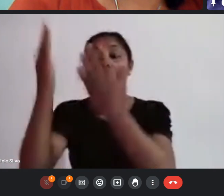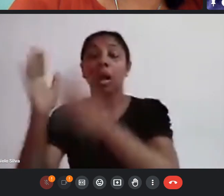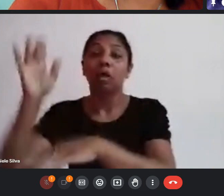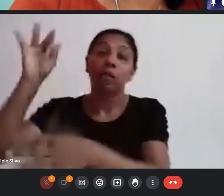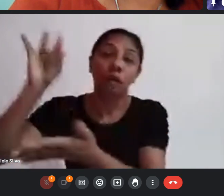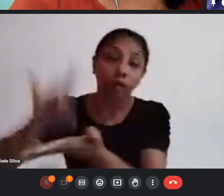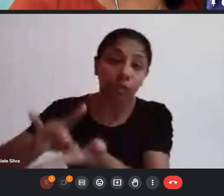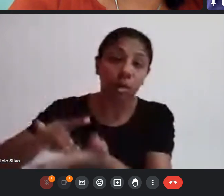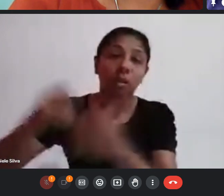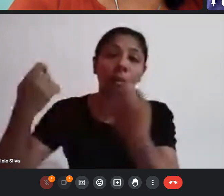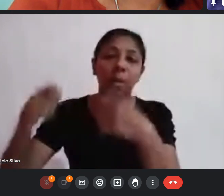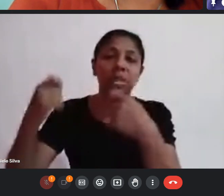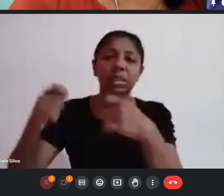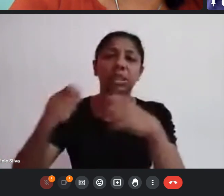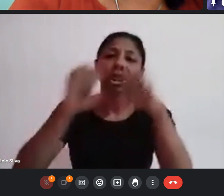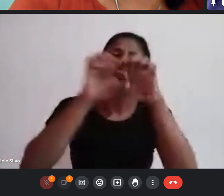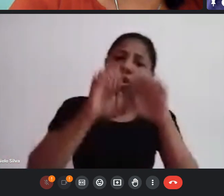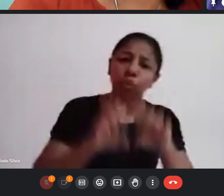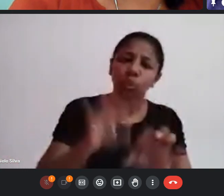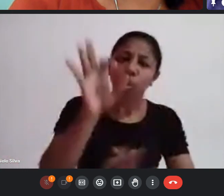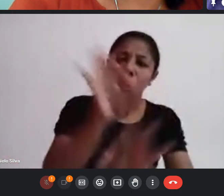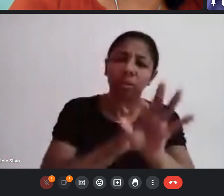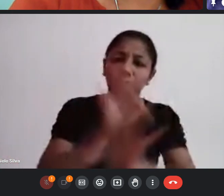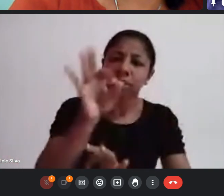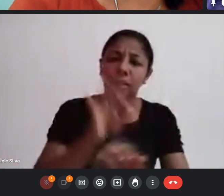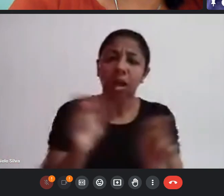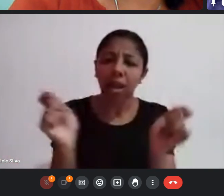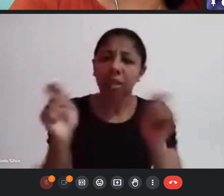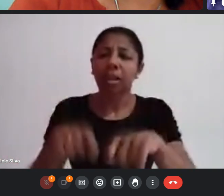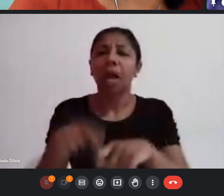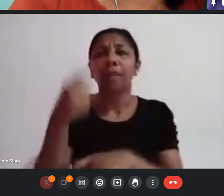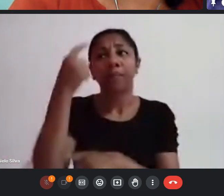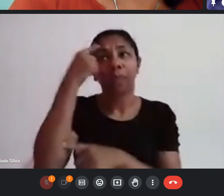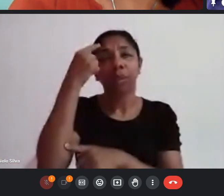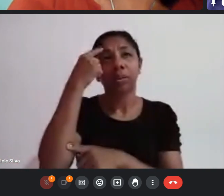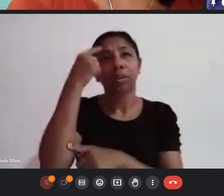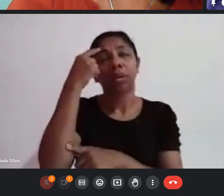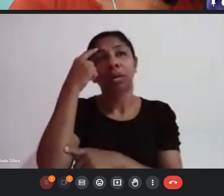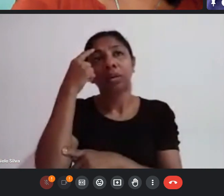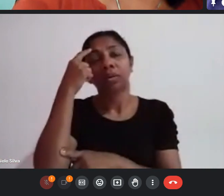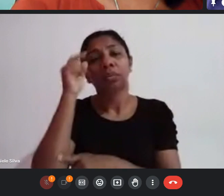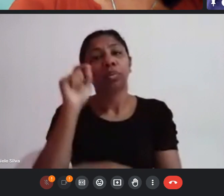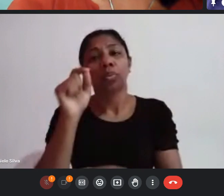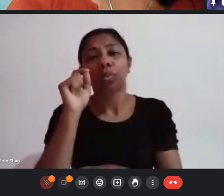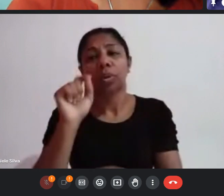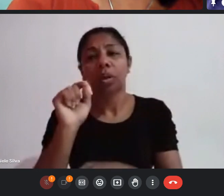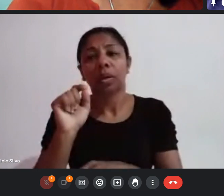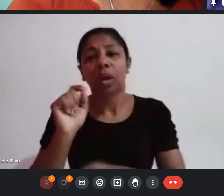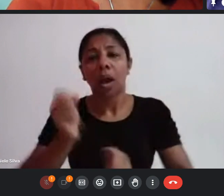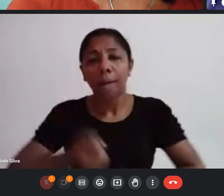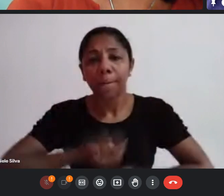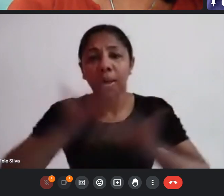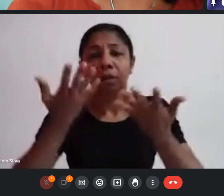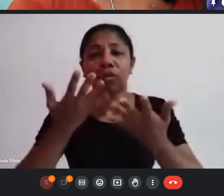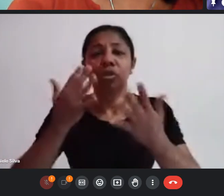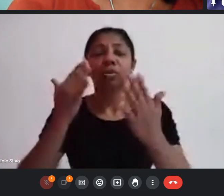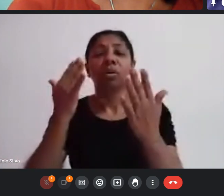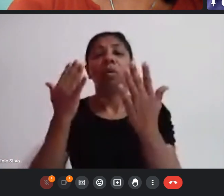estruturação que permita pensar que as manifestações de carnaval elas